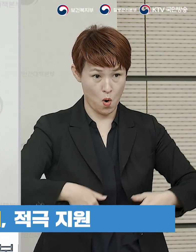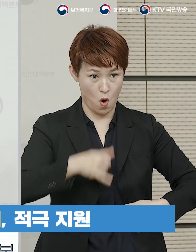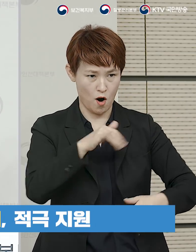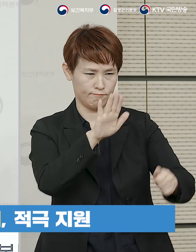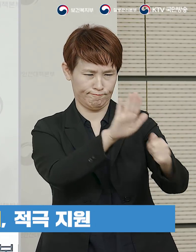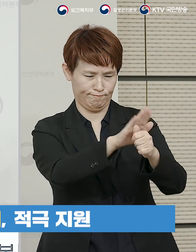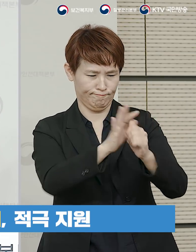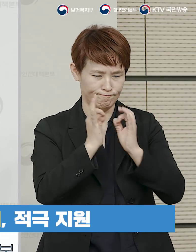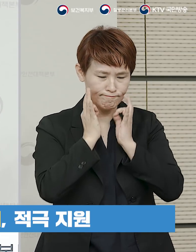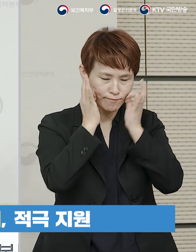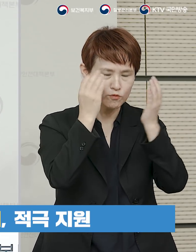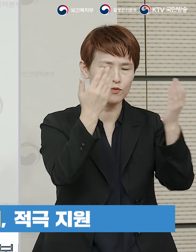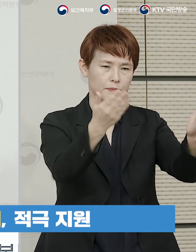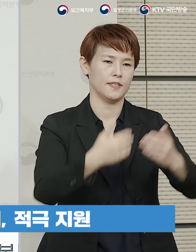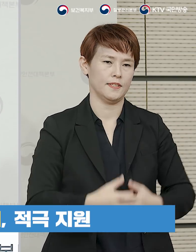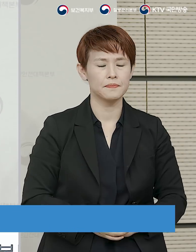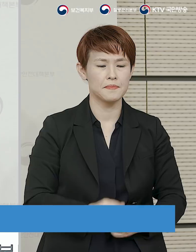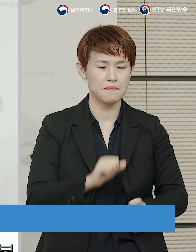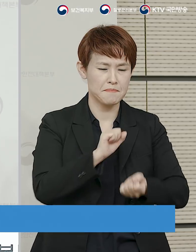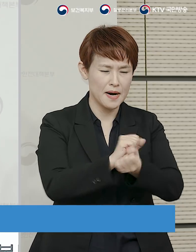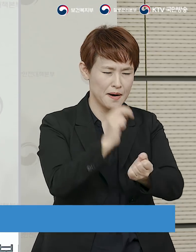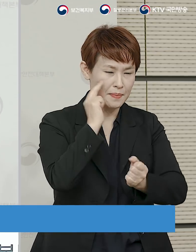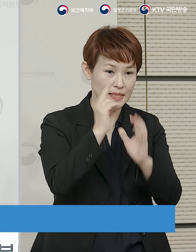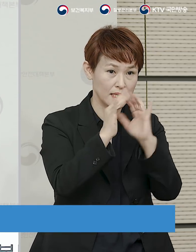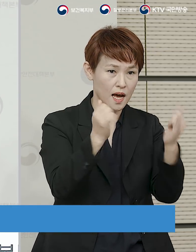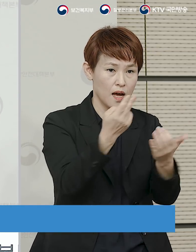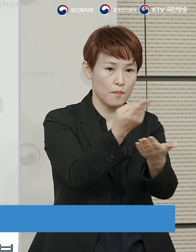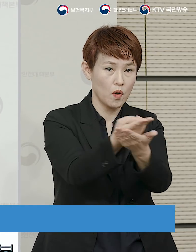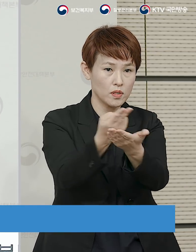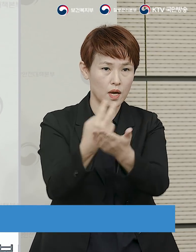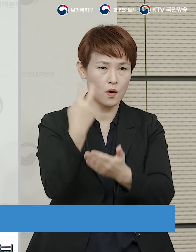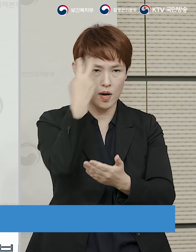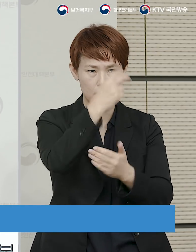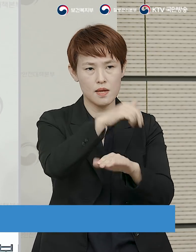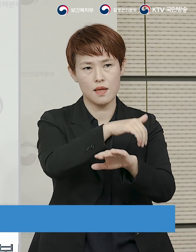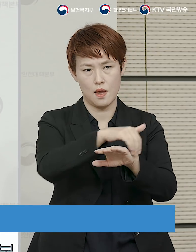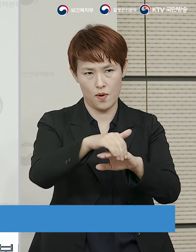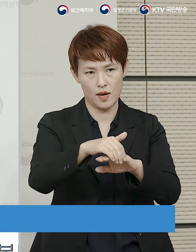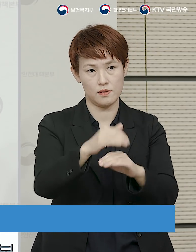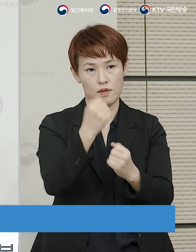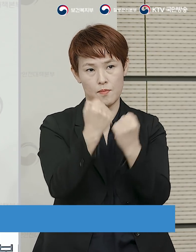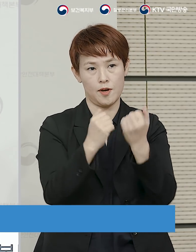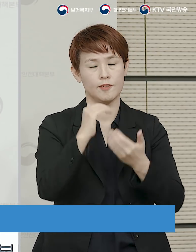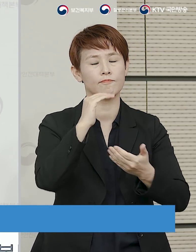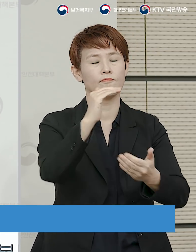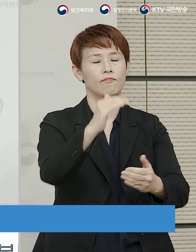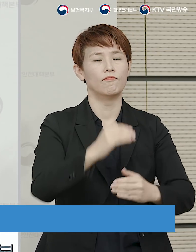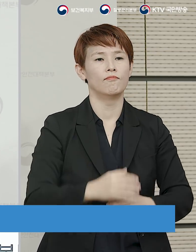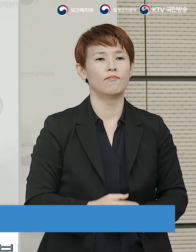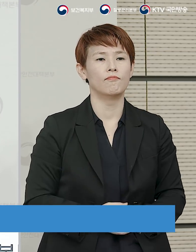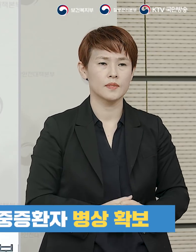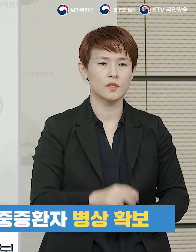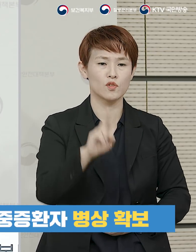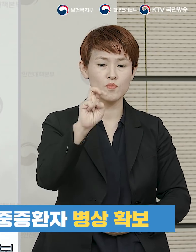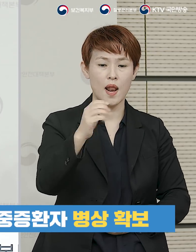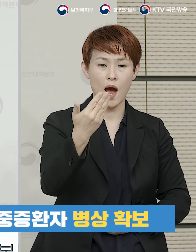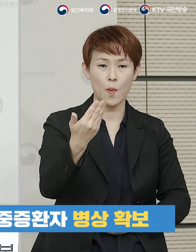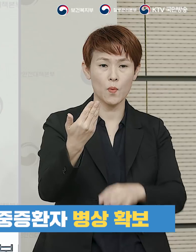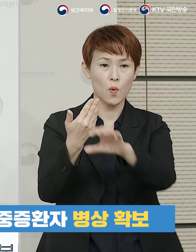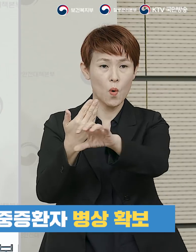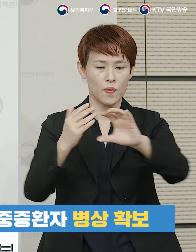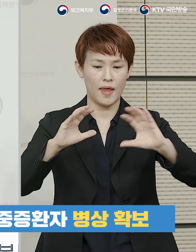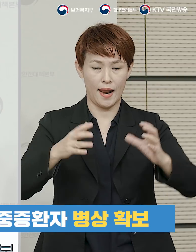지원을 아끼지 않을 계획입니다 다음으로 중증환자 병상관리계획에 대하여 설명드리겠습니다 현재